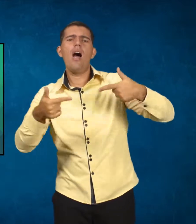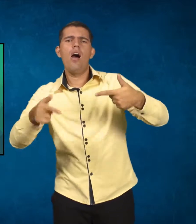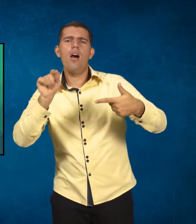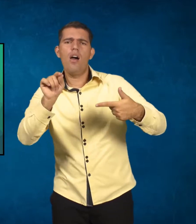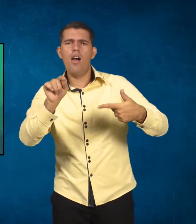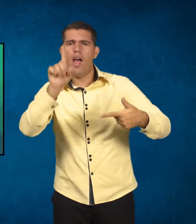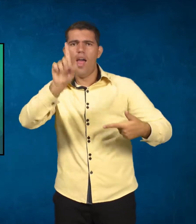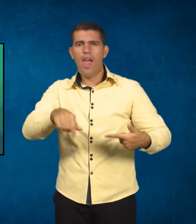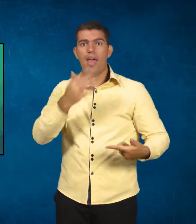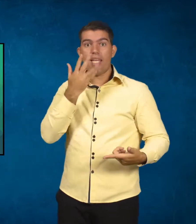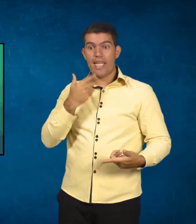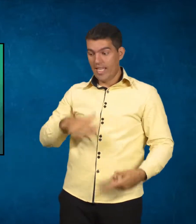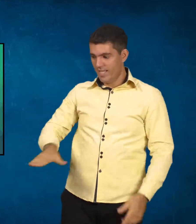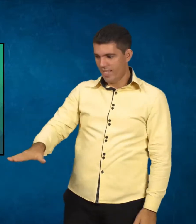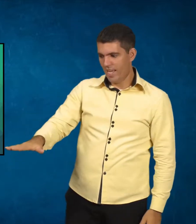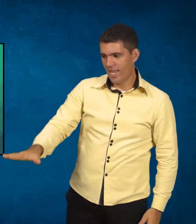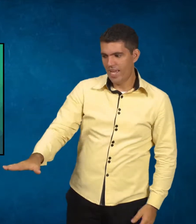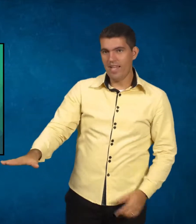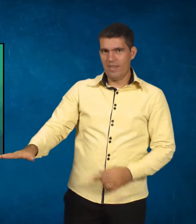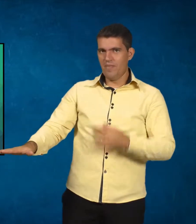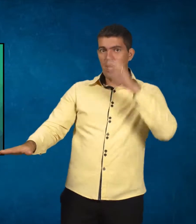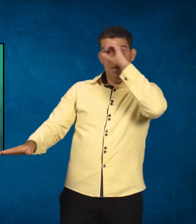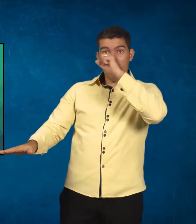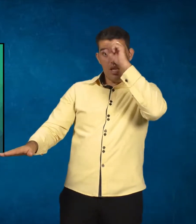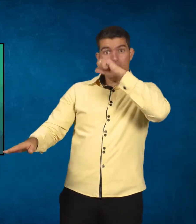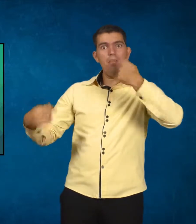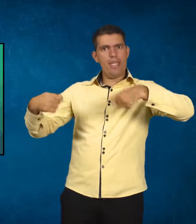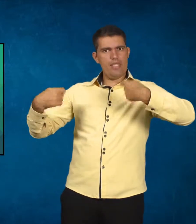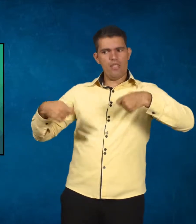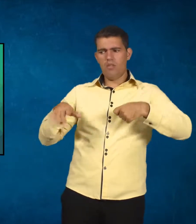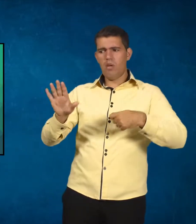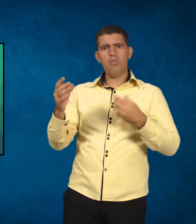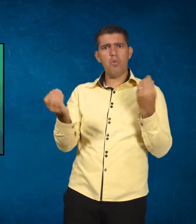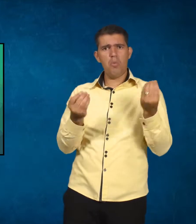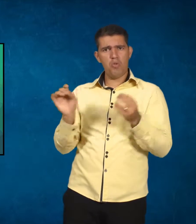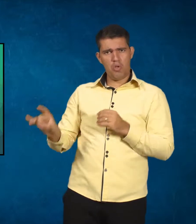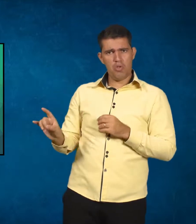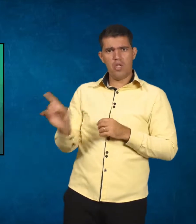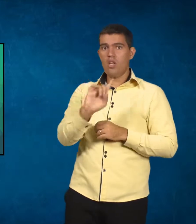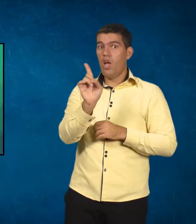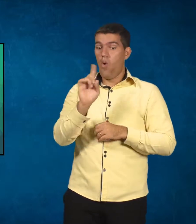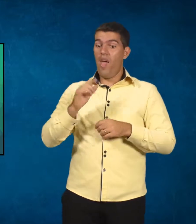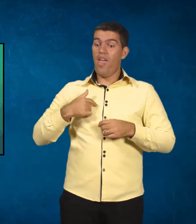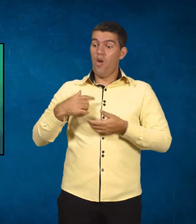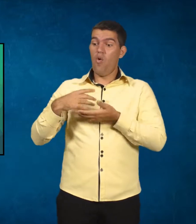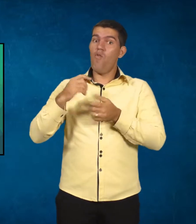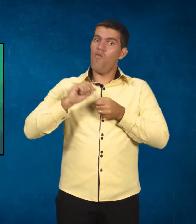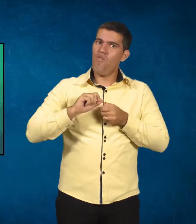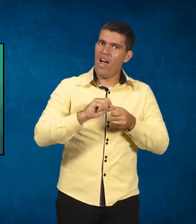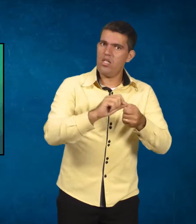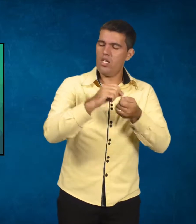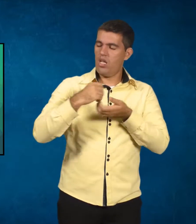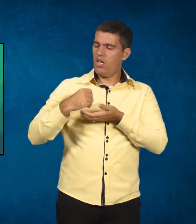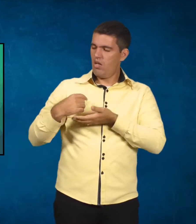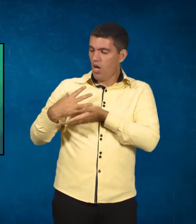numa fase em que para ela aprender a gente tem que ensinar fazendo, sem só o uso de palavras, né?